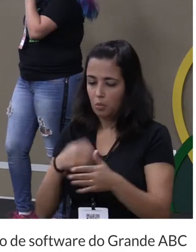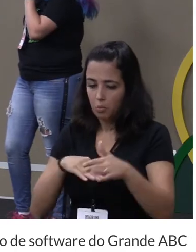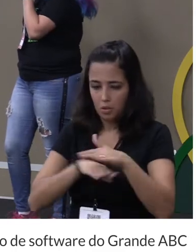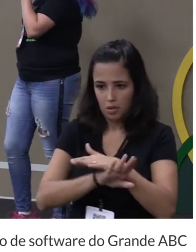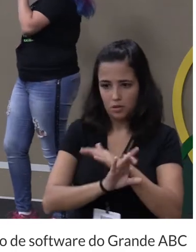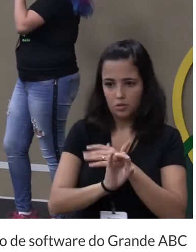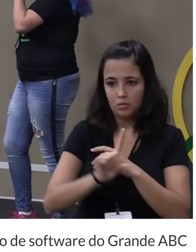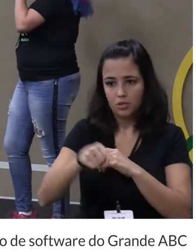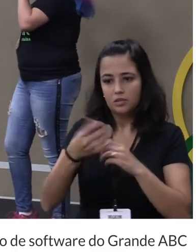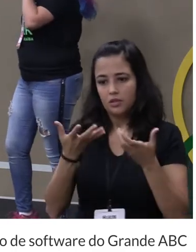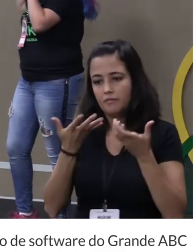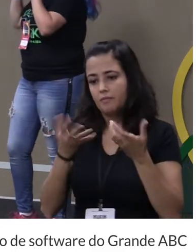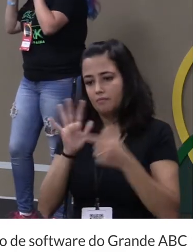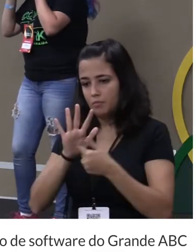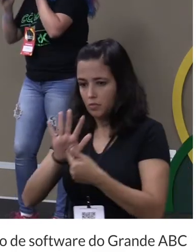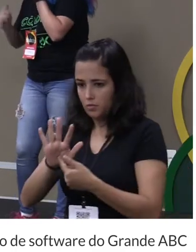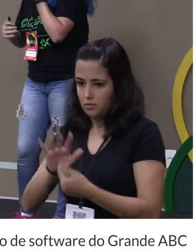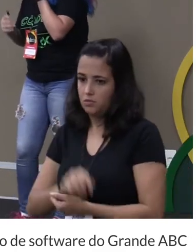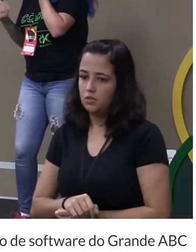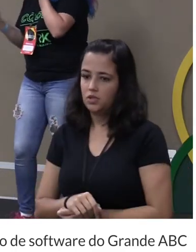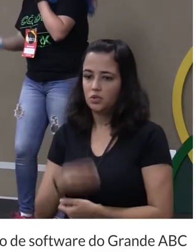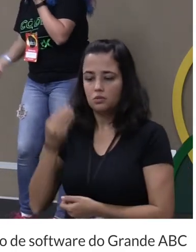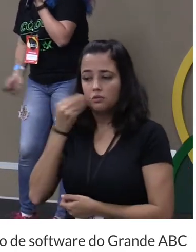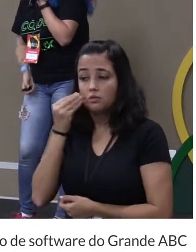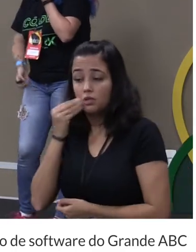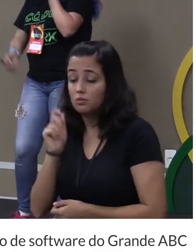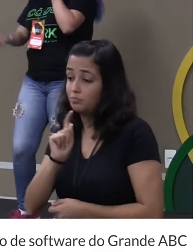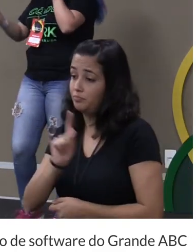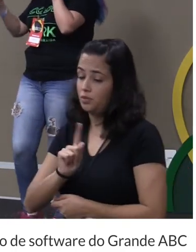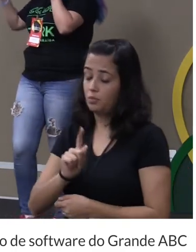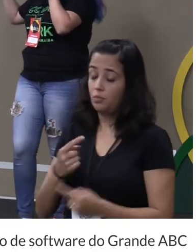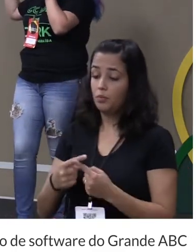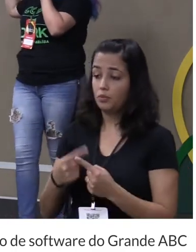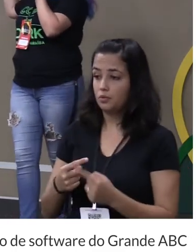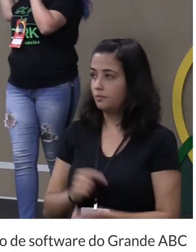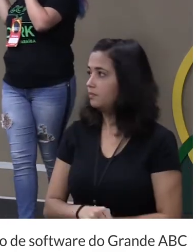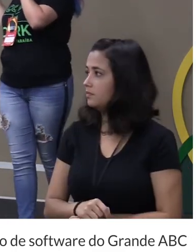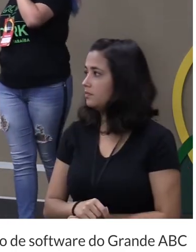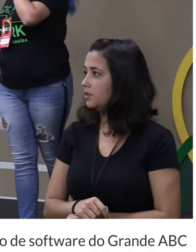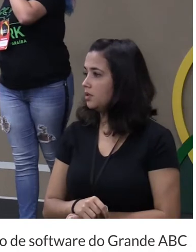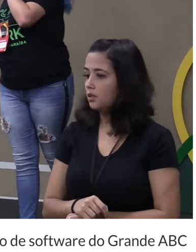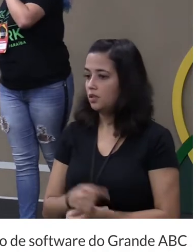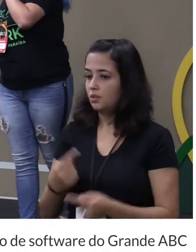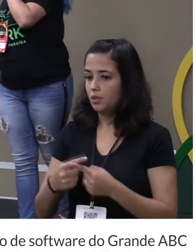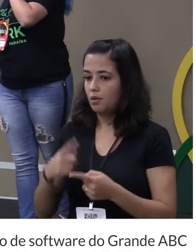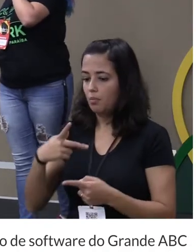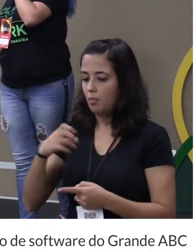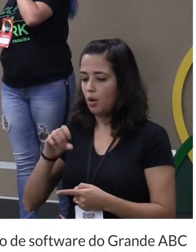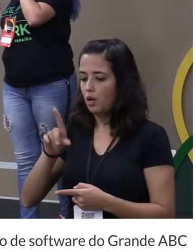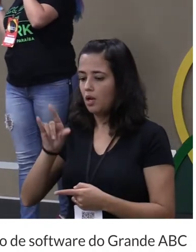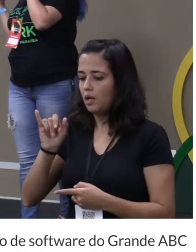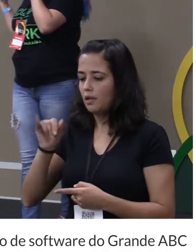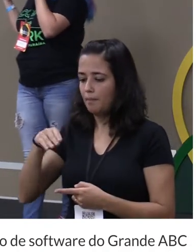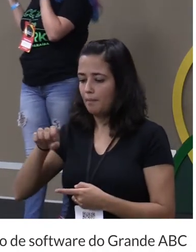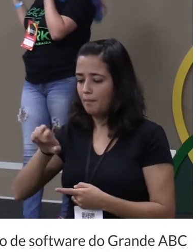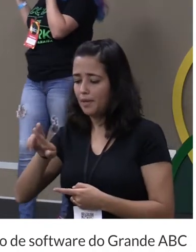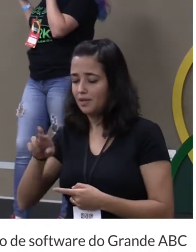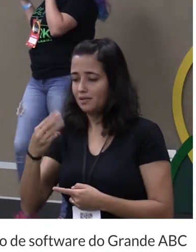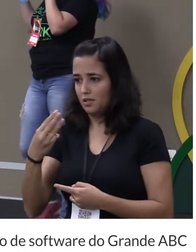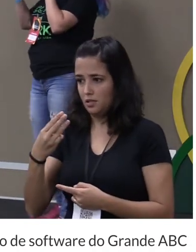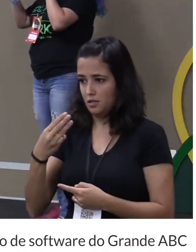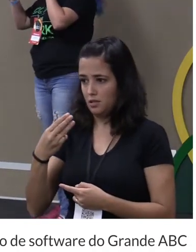se vocês quiserem olhar depois não estão testados por quê? porque estamos no polymer 3 que chegou em maio